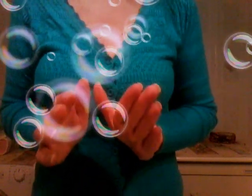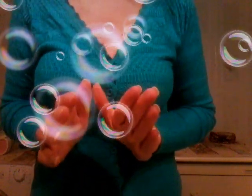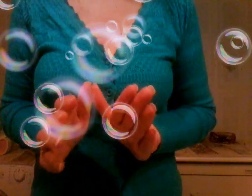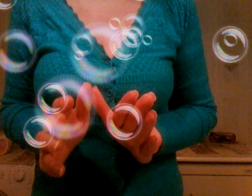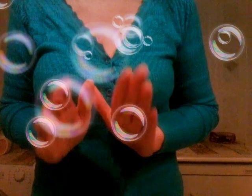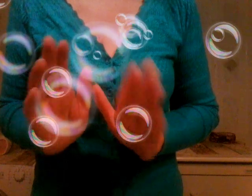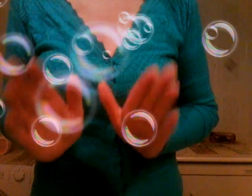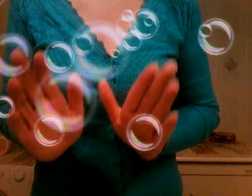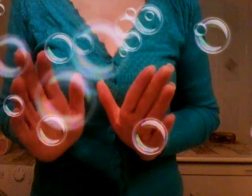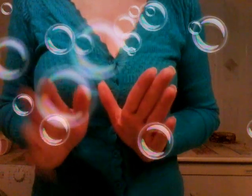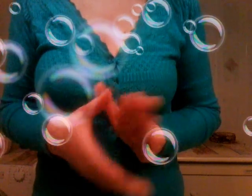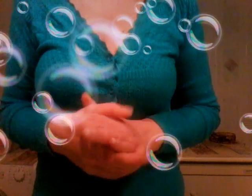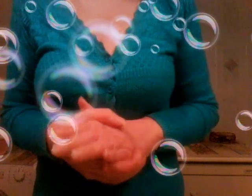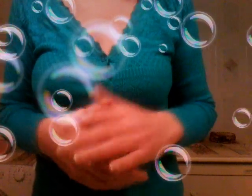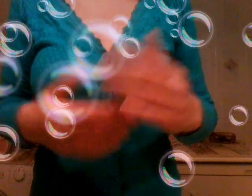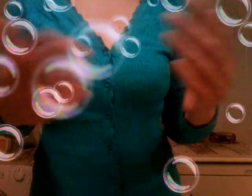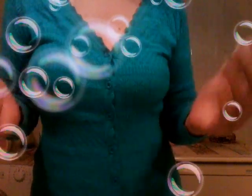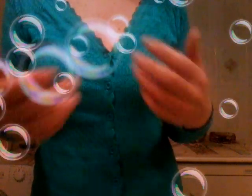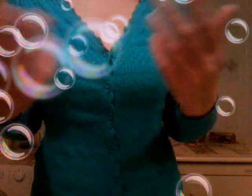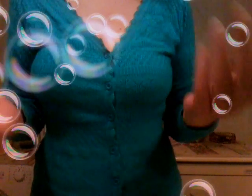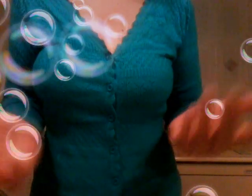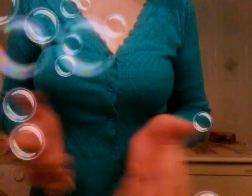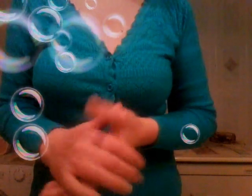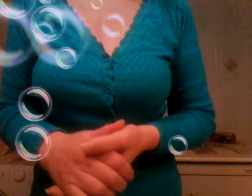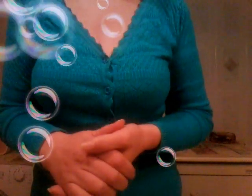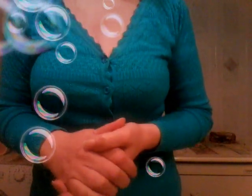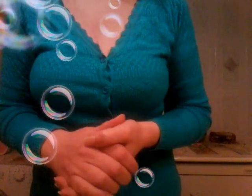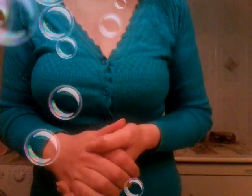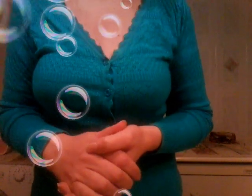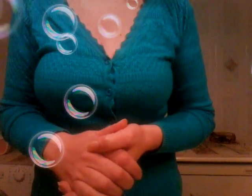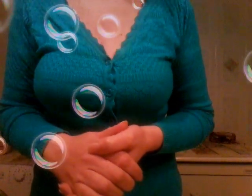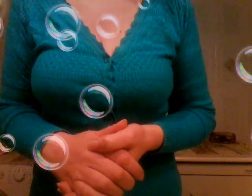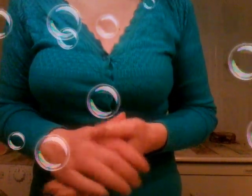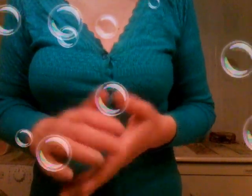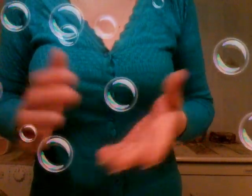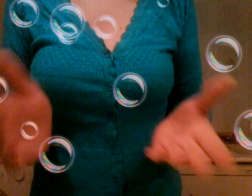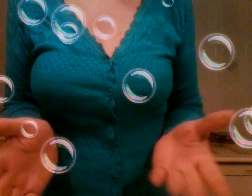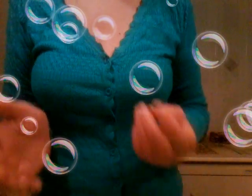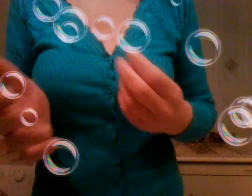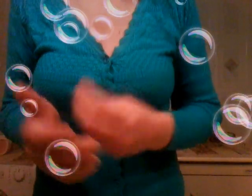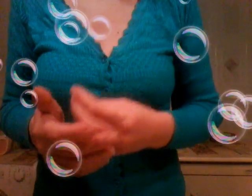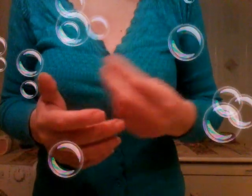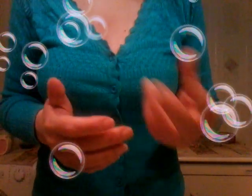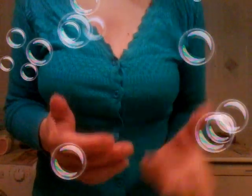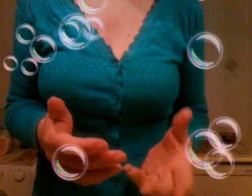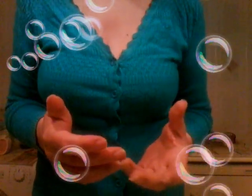donne o non dite le donne sono più emancipate benissimo non lo so se saranno contente